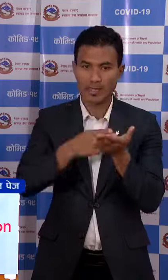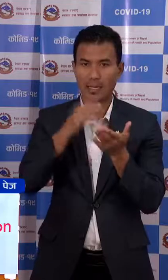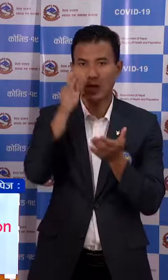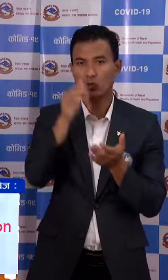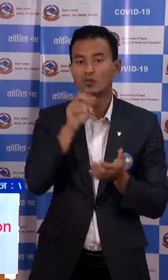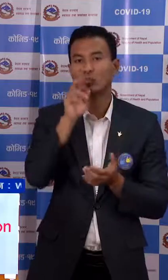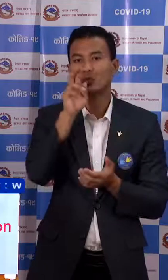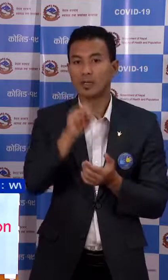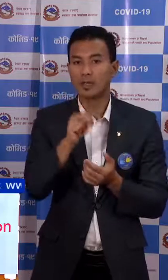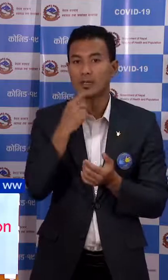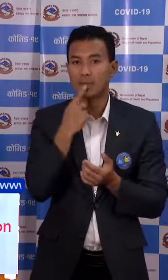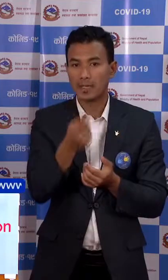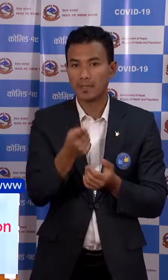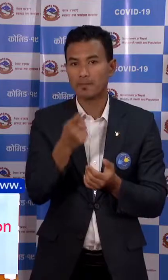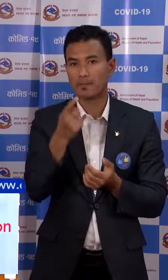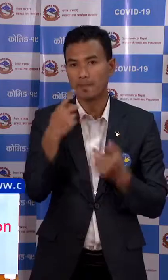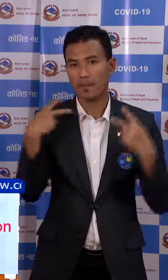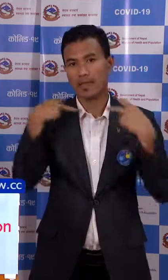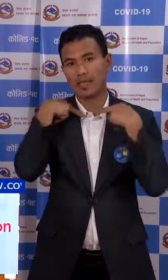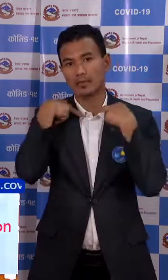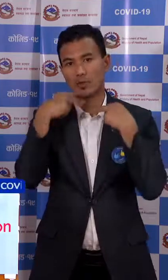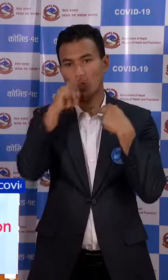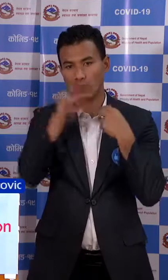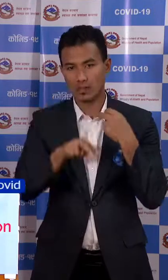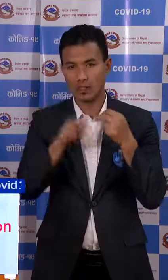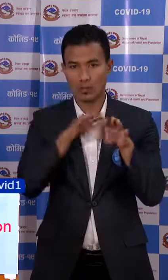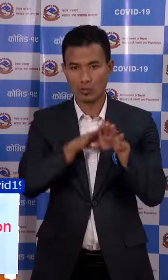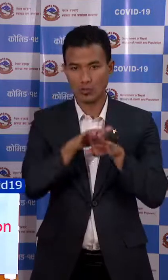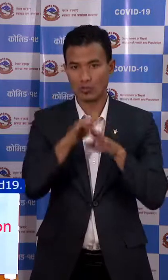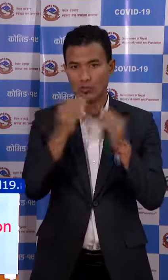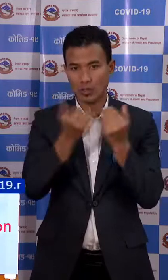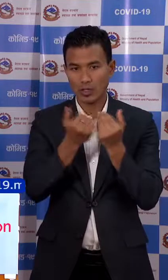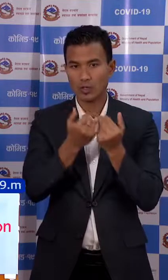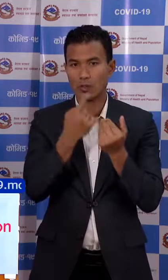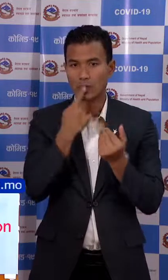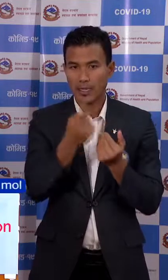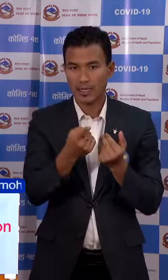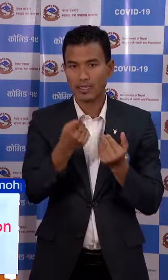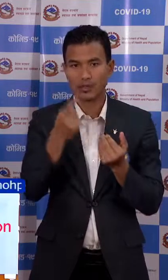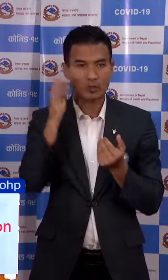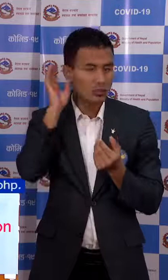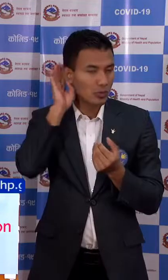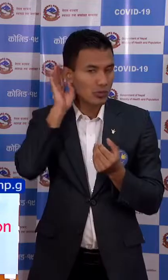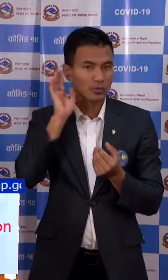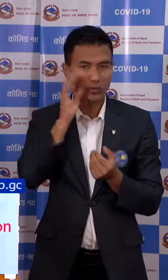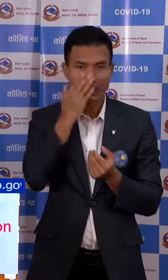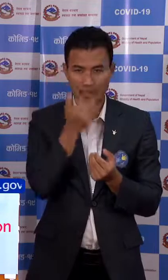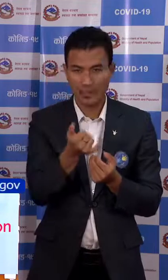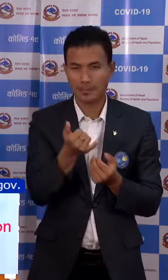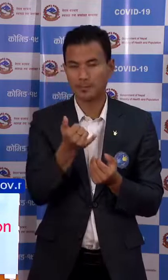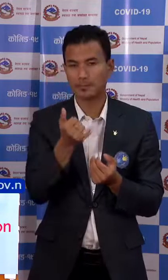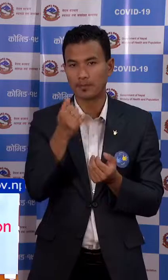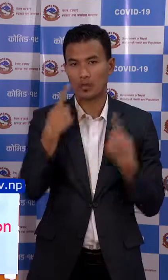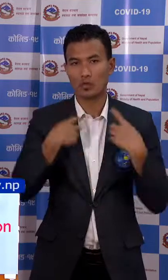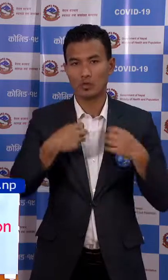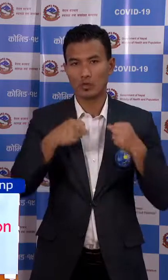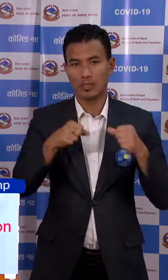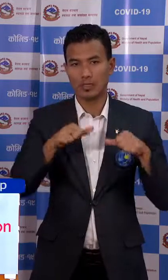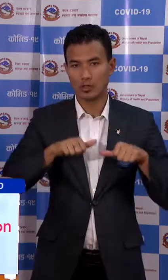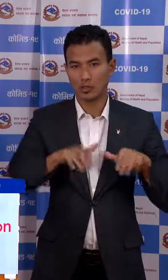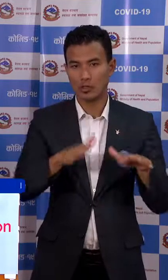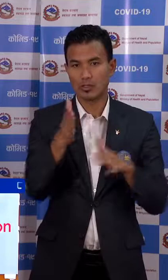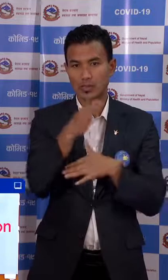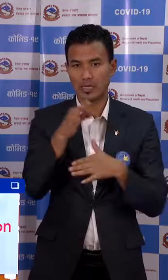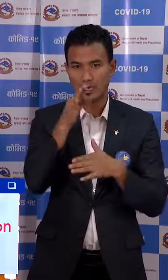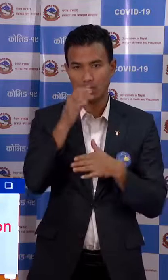आउनु परने बनने बाद्ध्यात्मक अबस्ता अरुस्रिजना गरे को बनने सुनिना आयको ले स्वास्टा तता